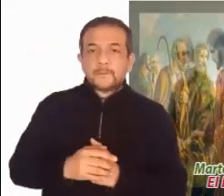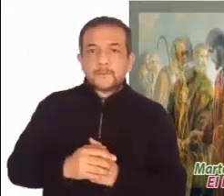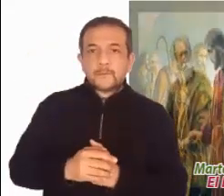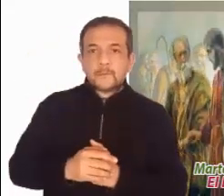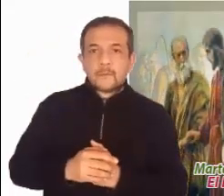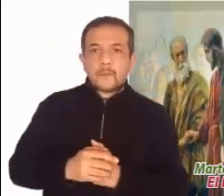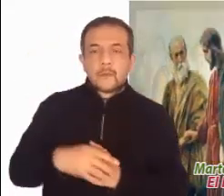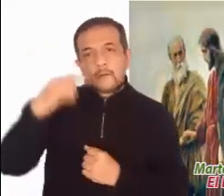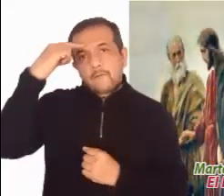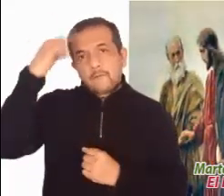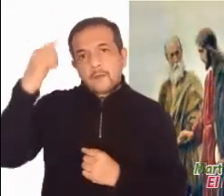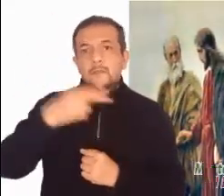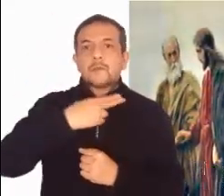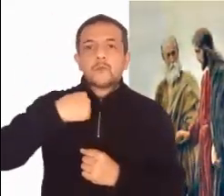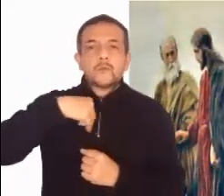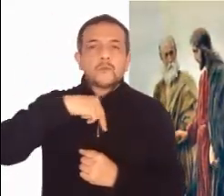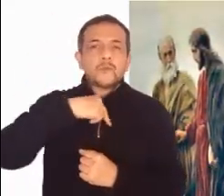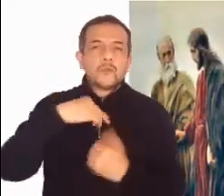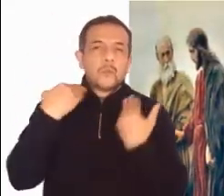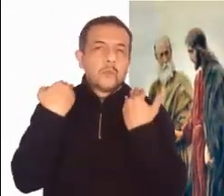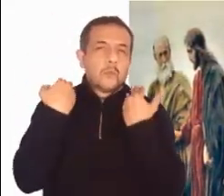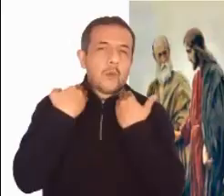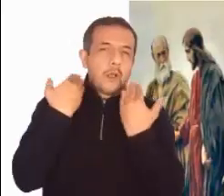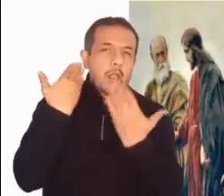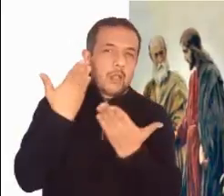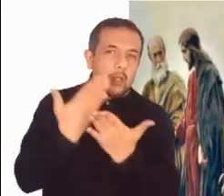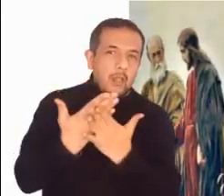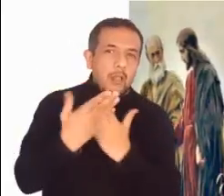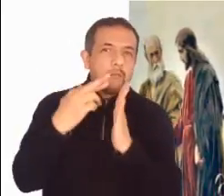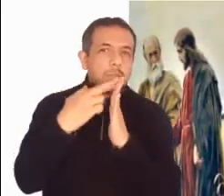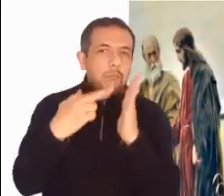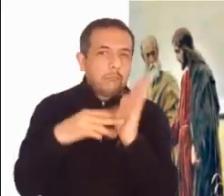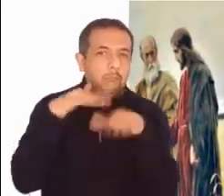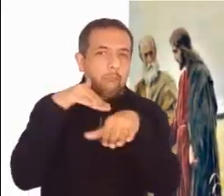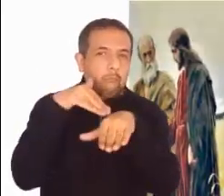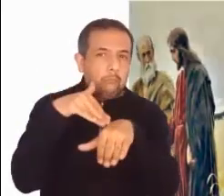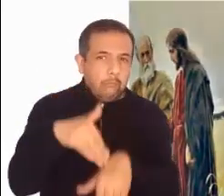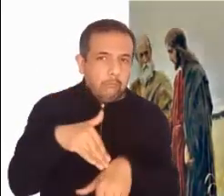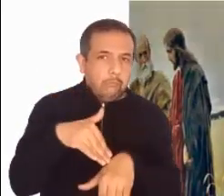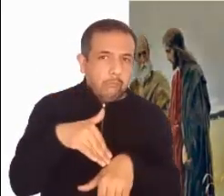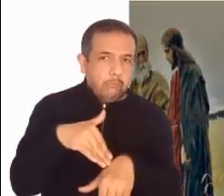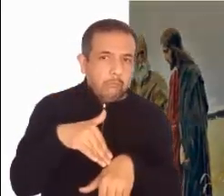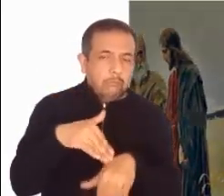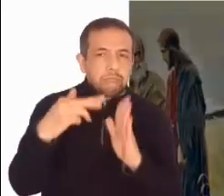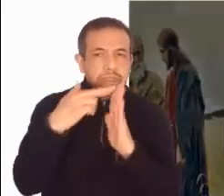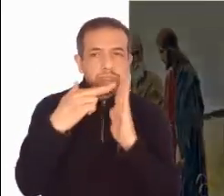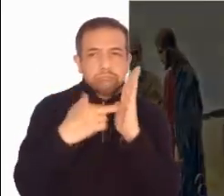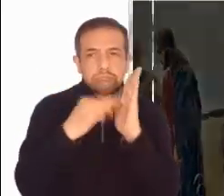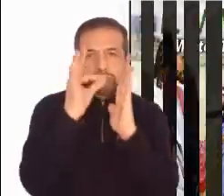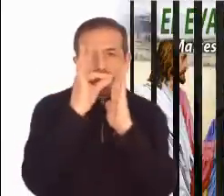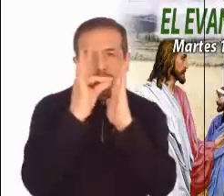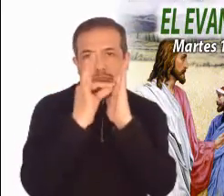Es muy fácil caer en las trampas del legalismo, de las estructuras y de los